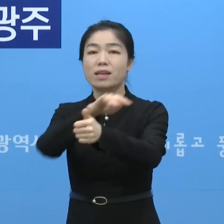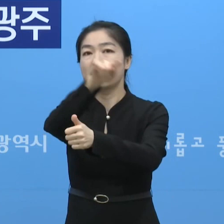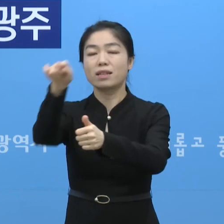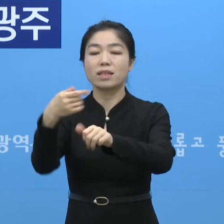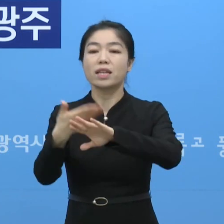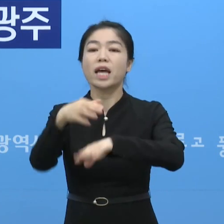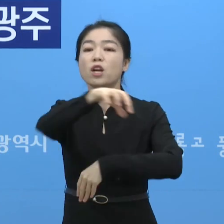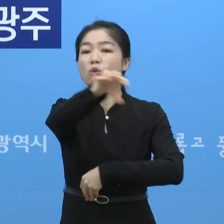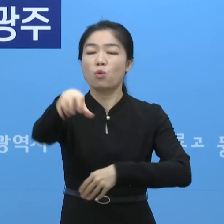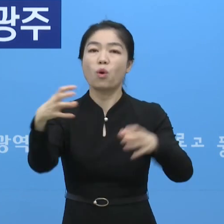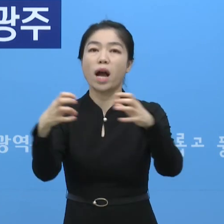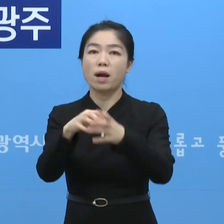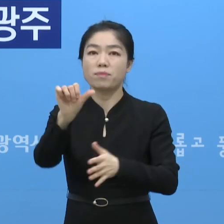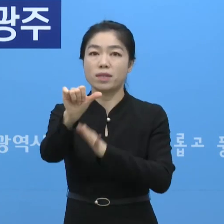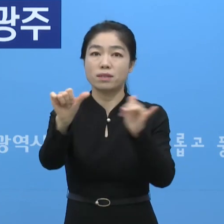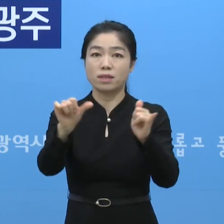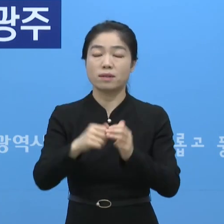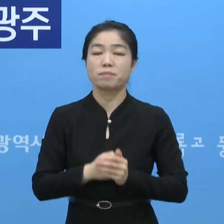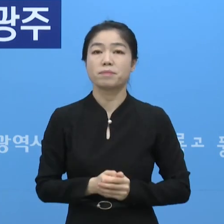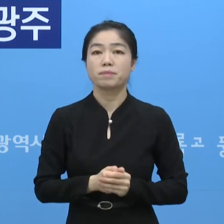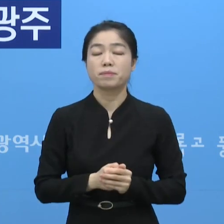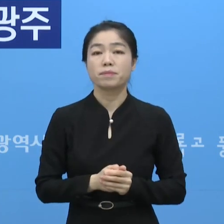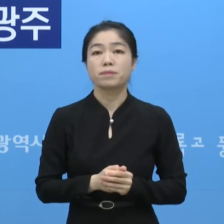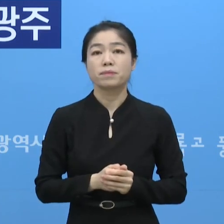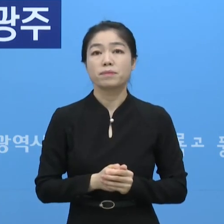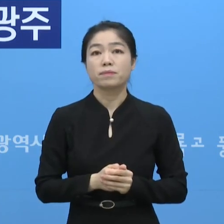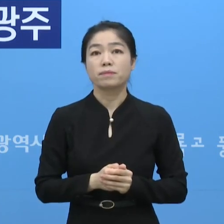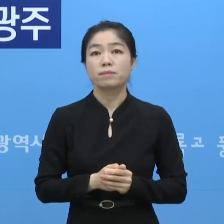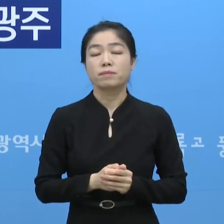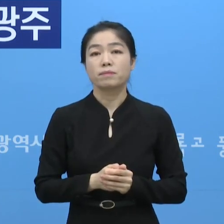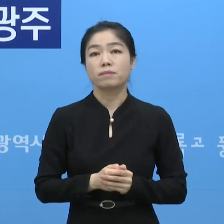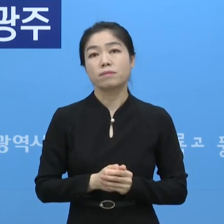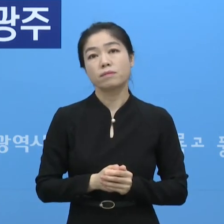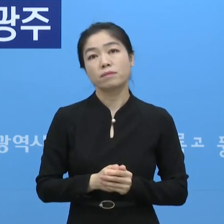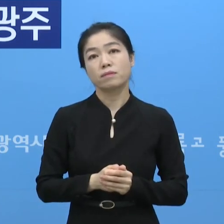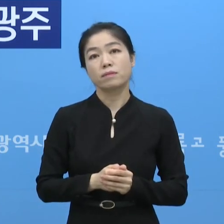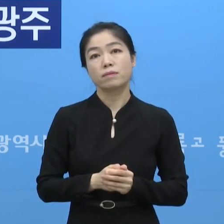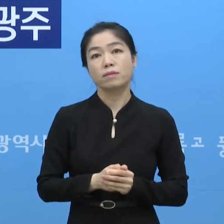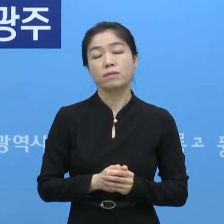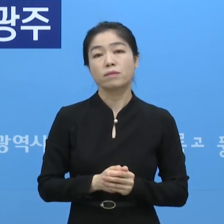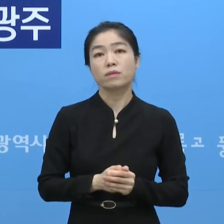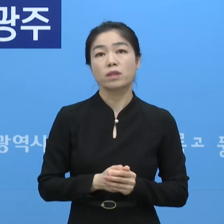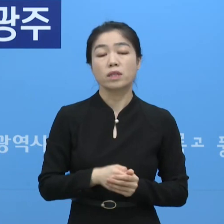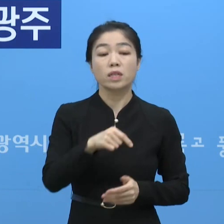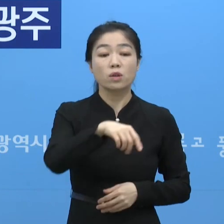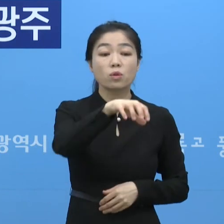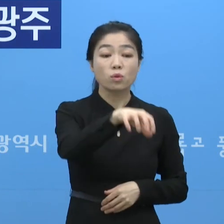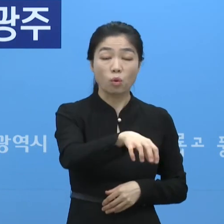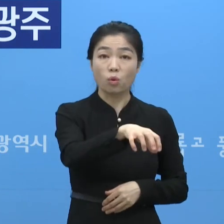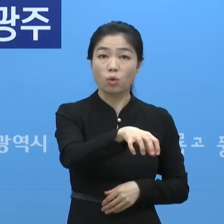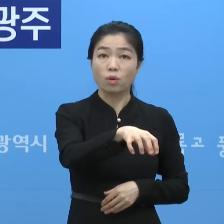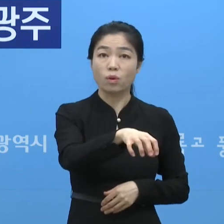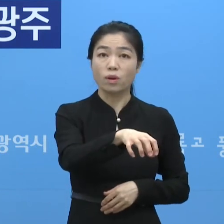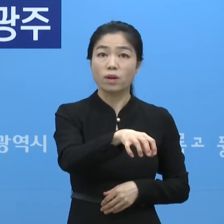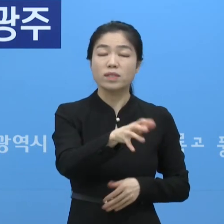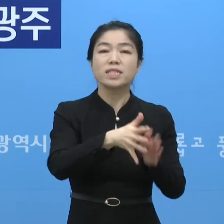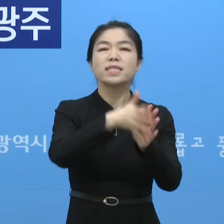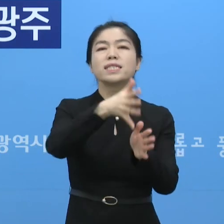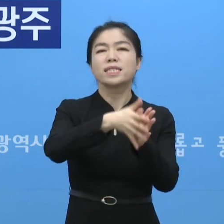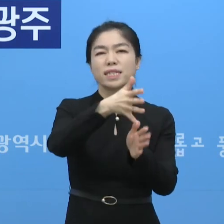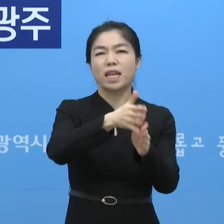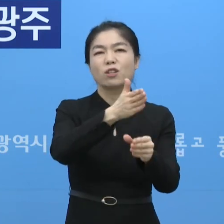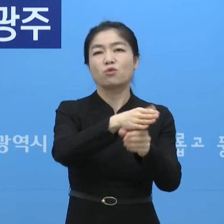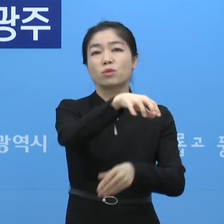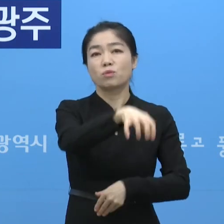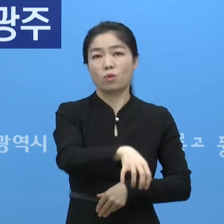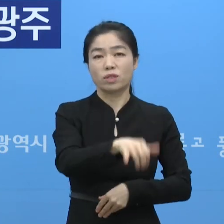타시도로 하면 5명이 되겠습니다. 이거는 아무래도 그 위치가 시내 쪽에 있다